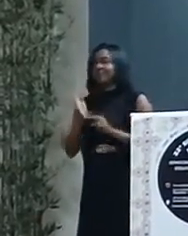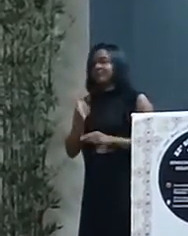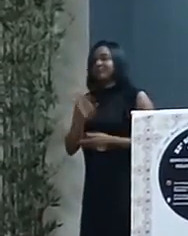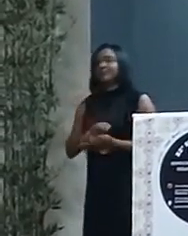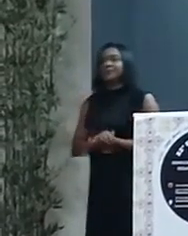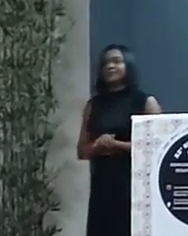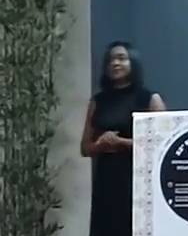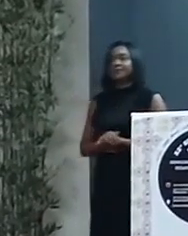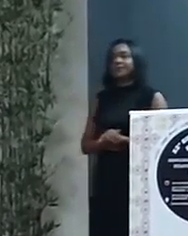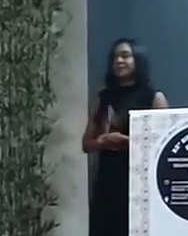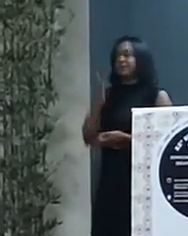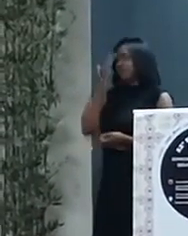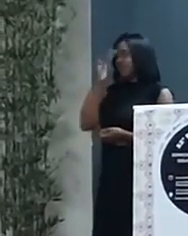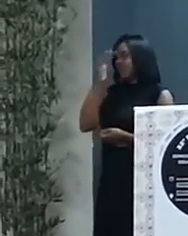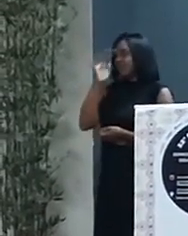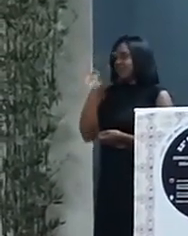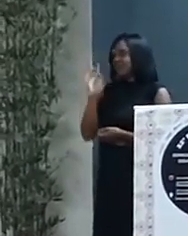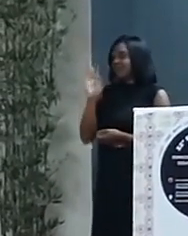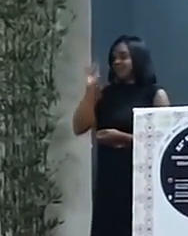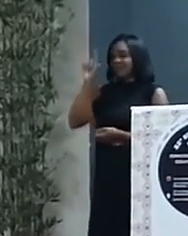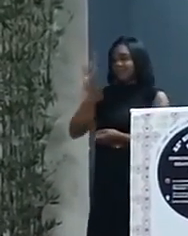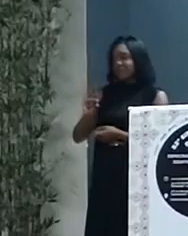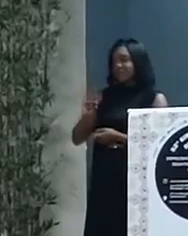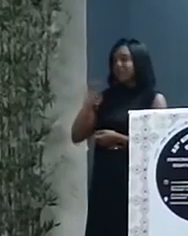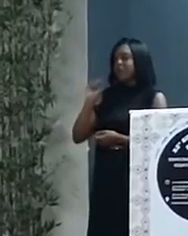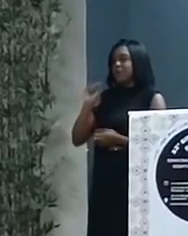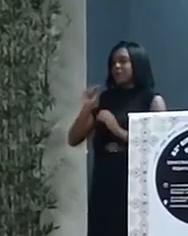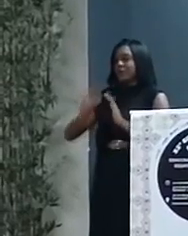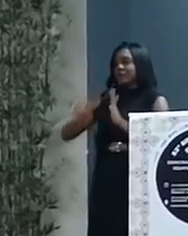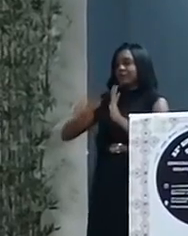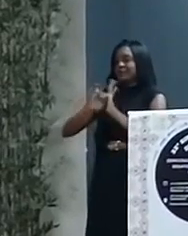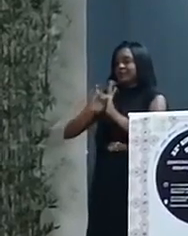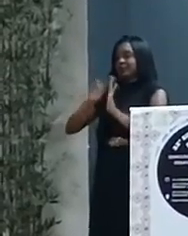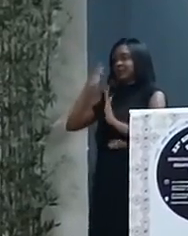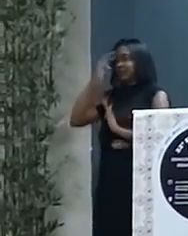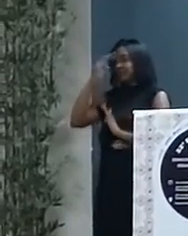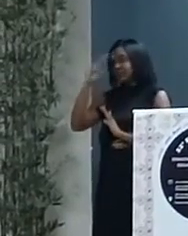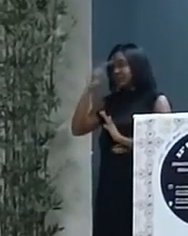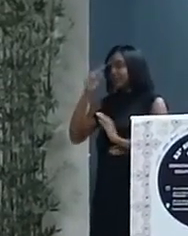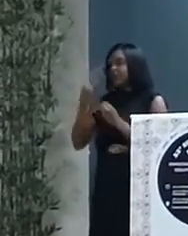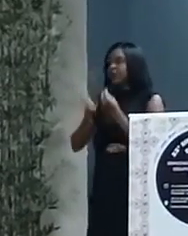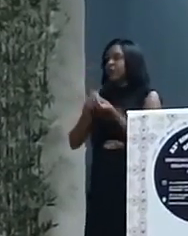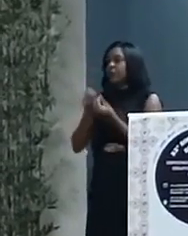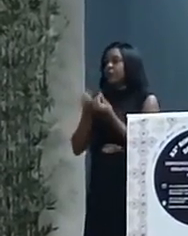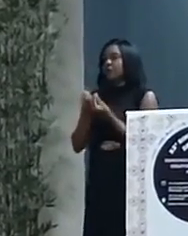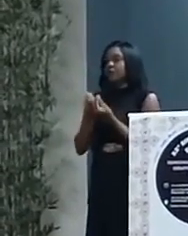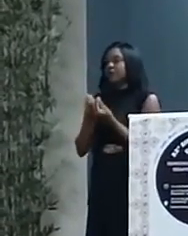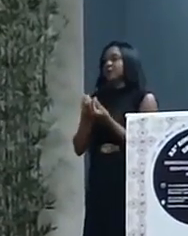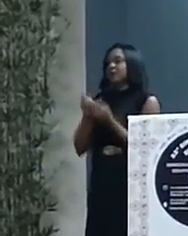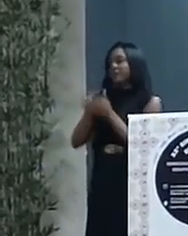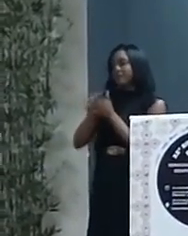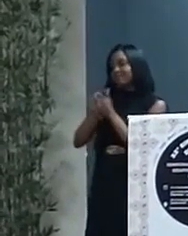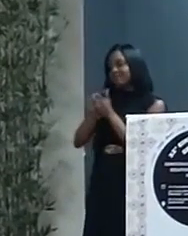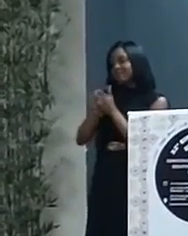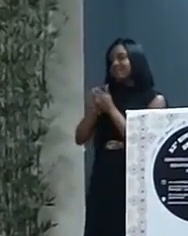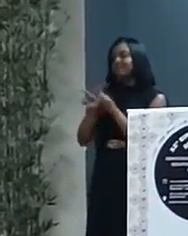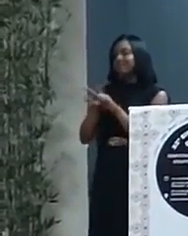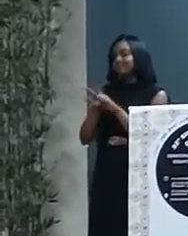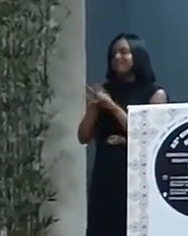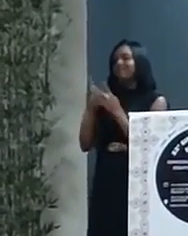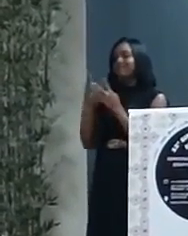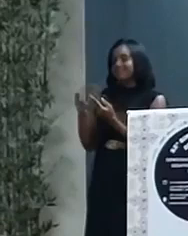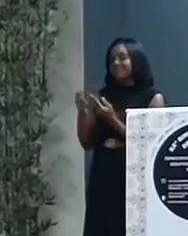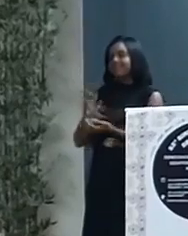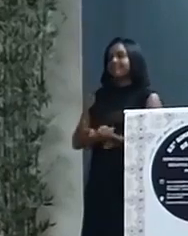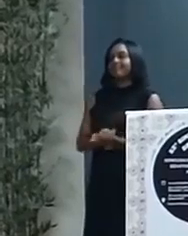podemos confundir nem reduzir a identidade do historiador com a do pesquisador. A